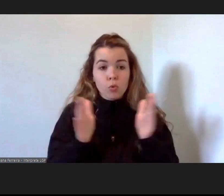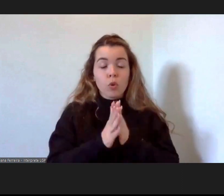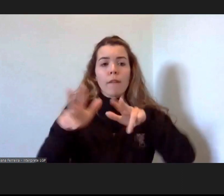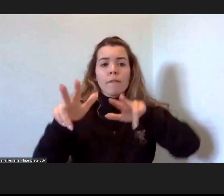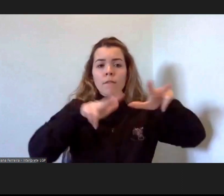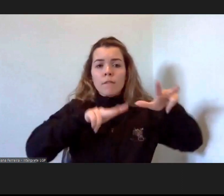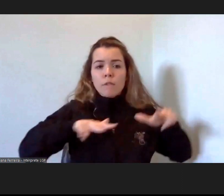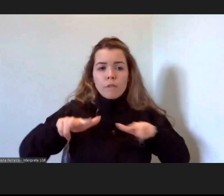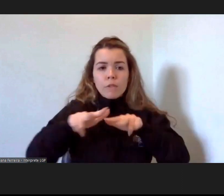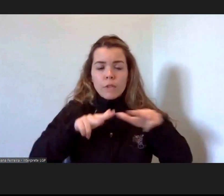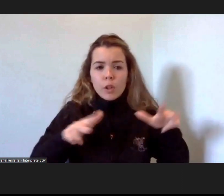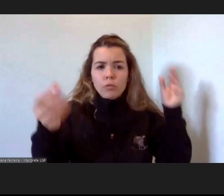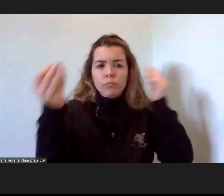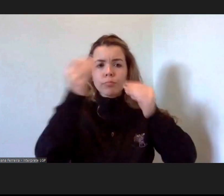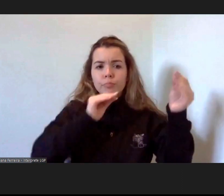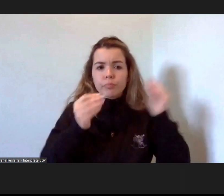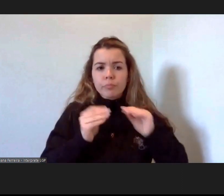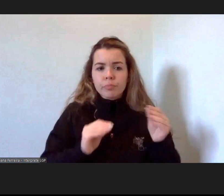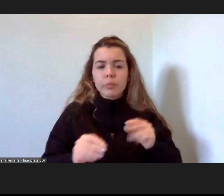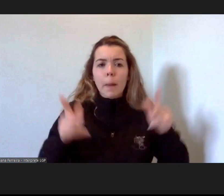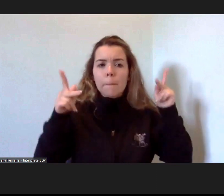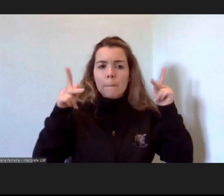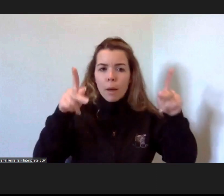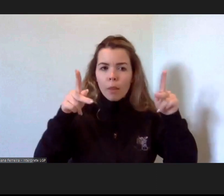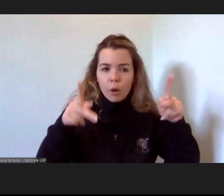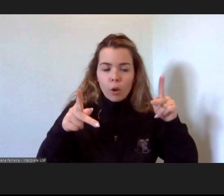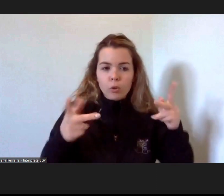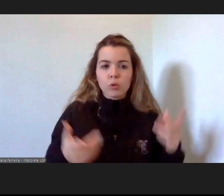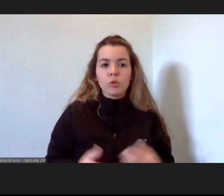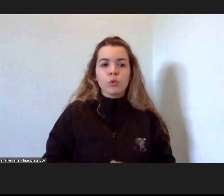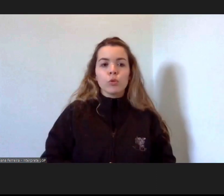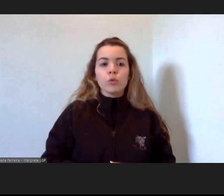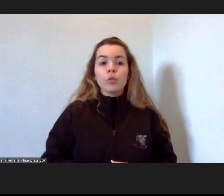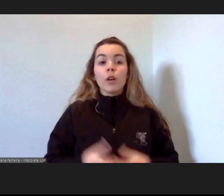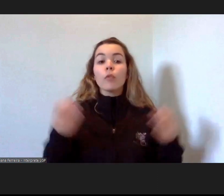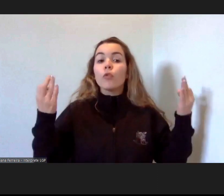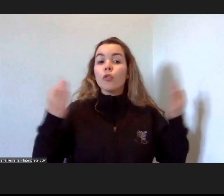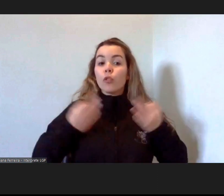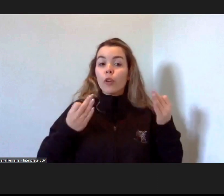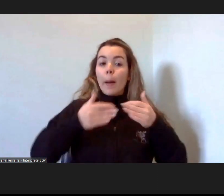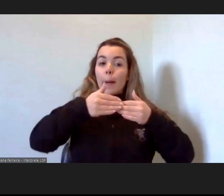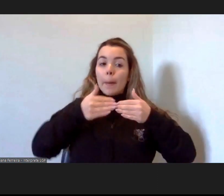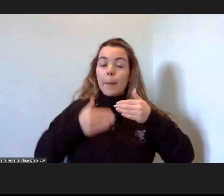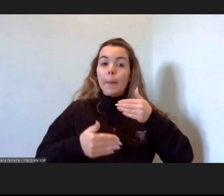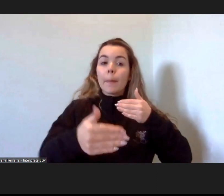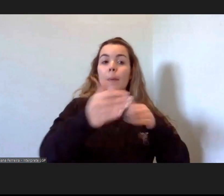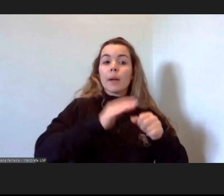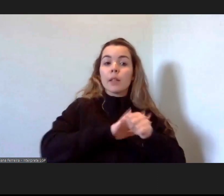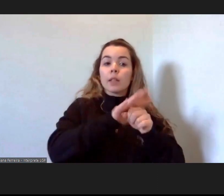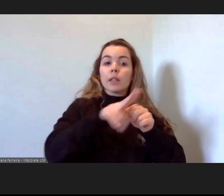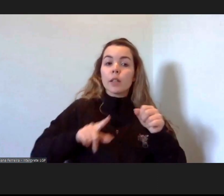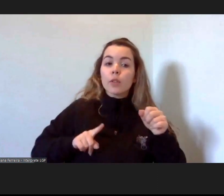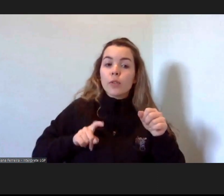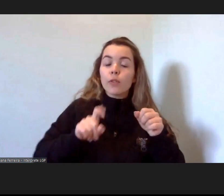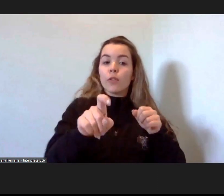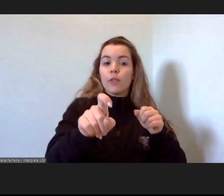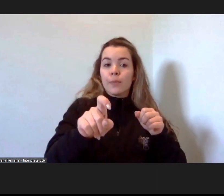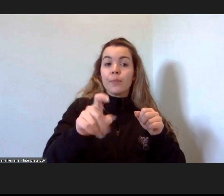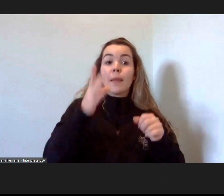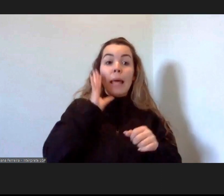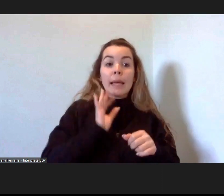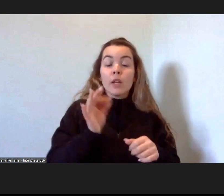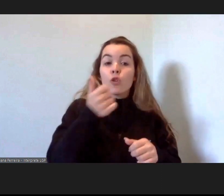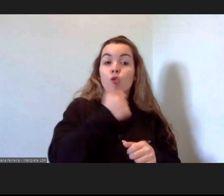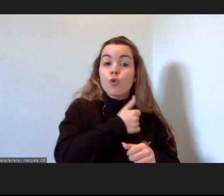ilustrativos, pedagógicos, e, de facto, a partir da pandemia, a ACI sofre uma